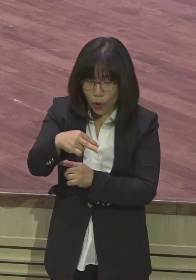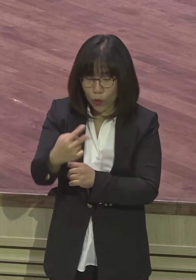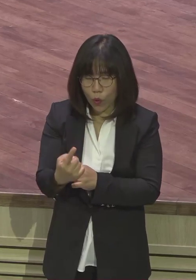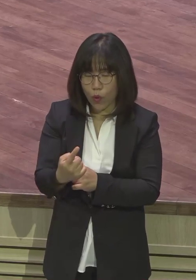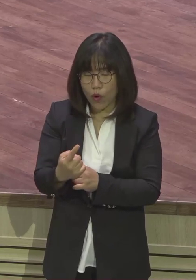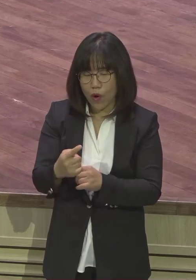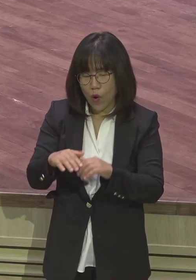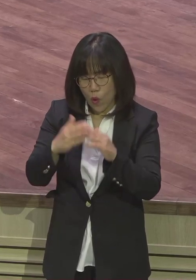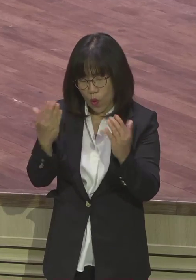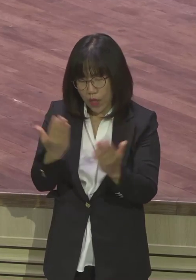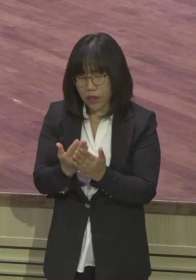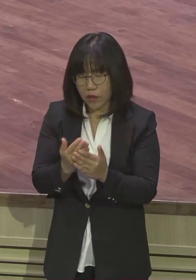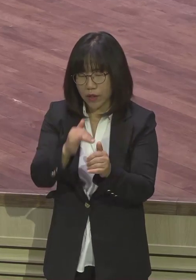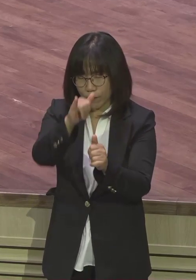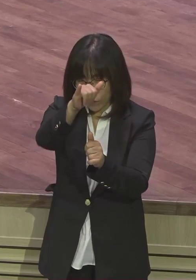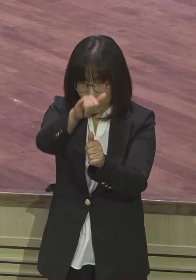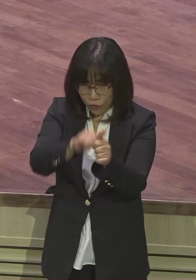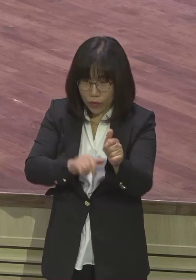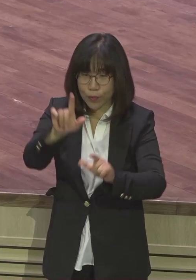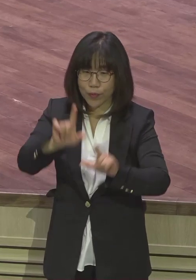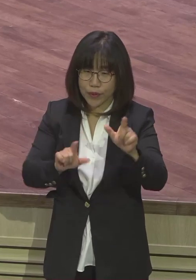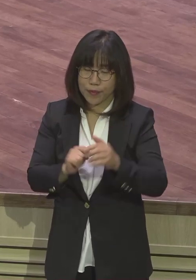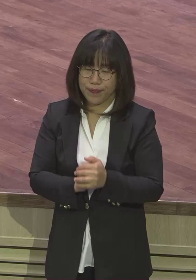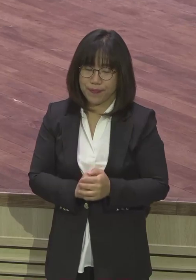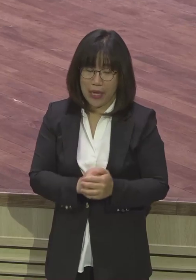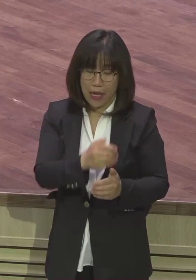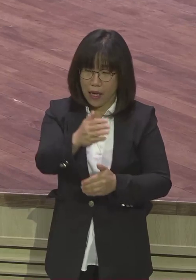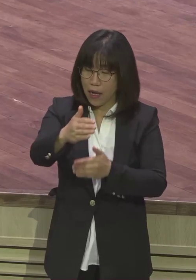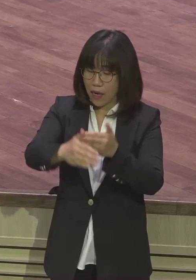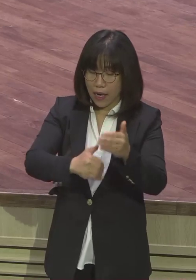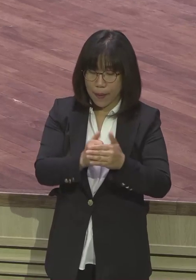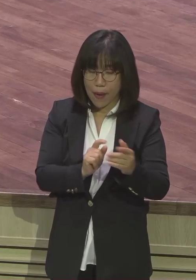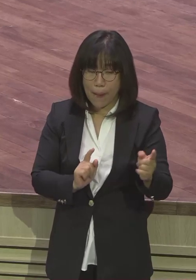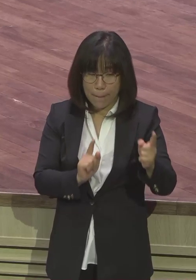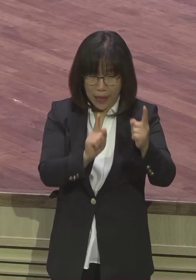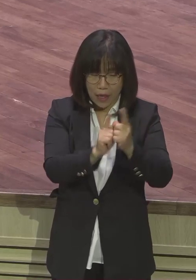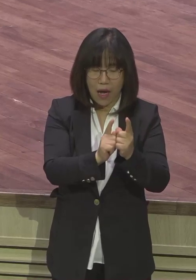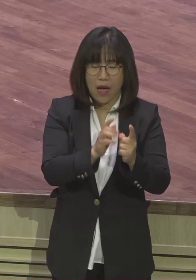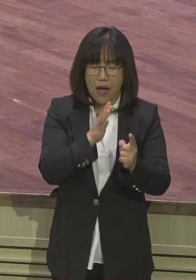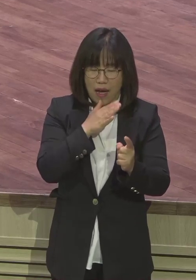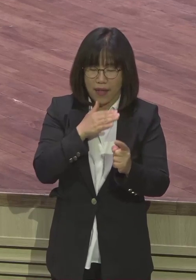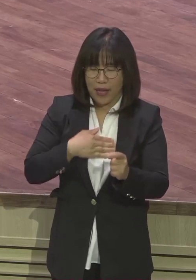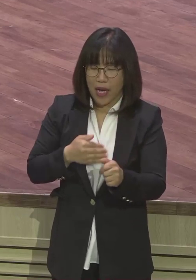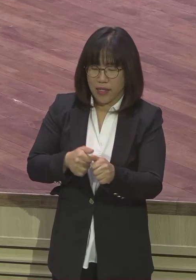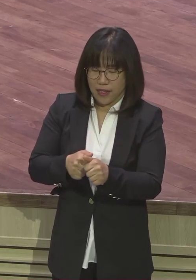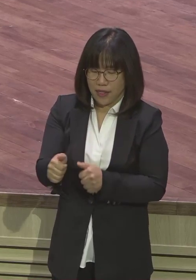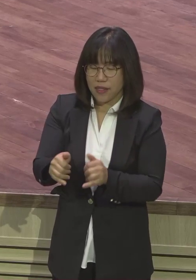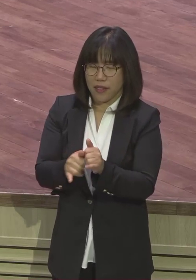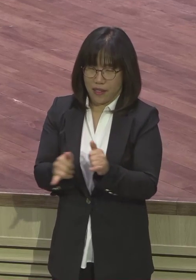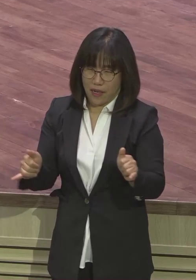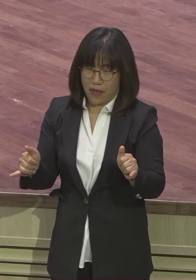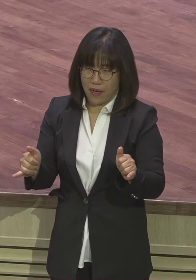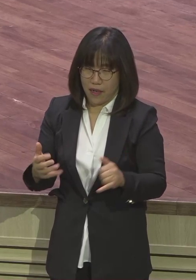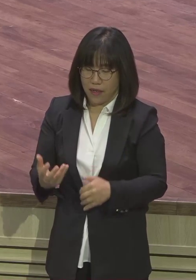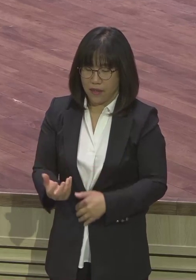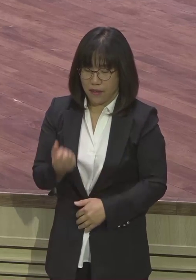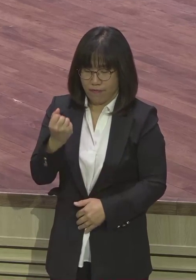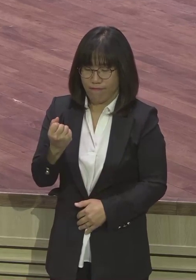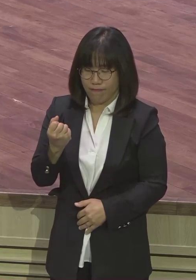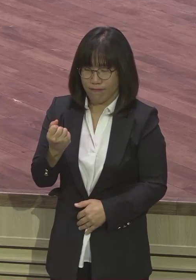약복 나루테에서 하나님 만난 이후에 이 속에 뭐가 있냐 완전 승리자의 가슴이 있는 겁니다 승리자의 가슴